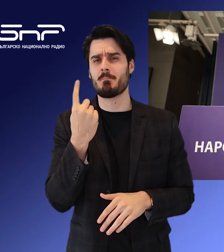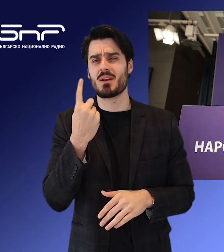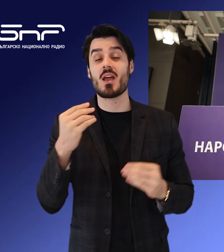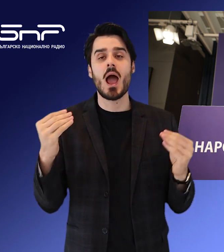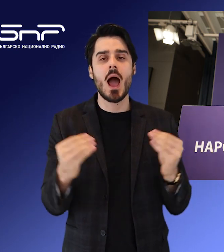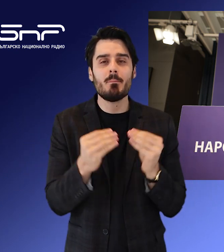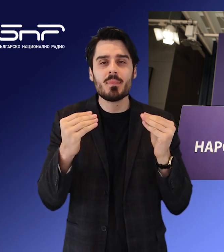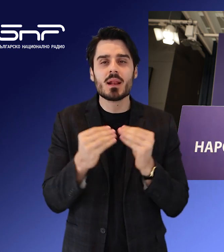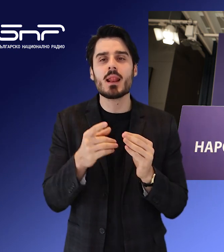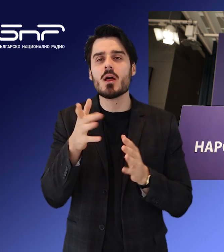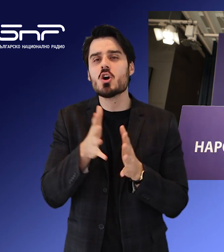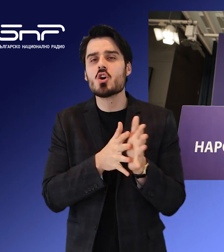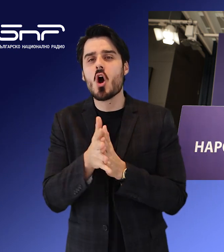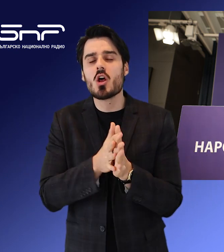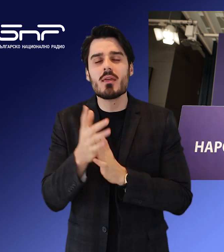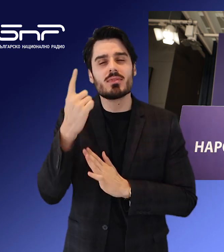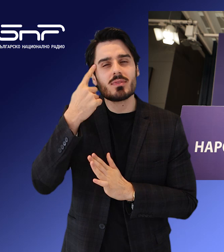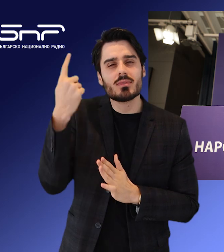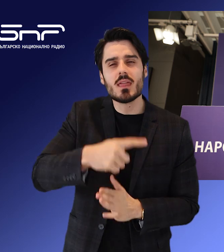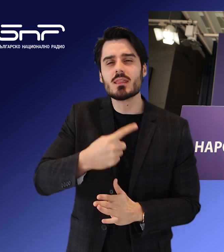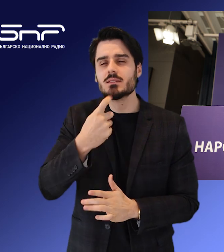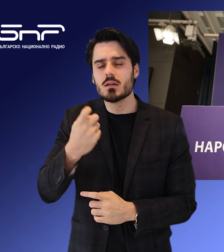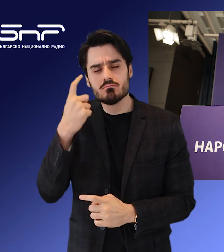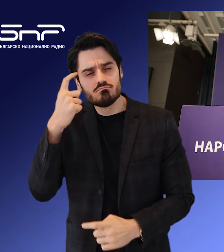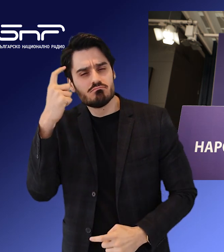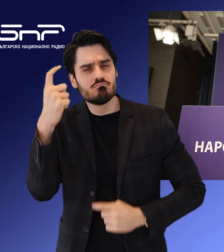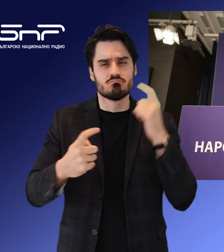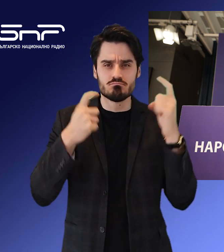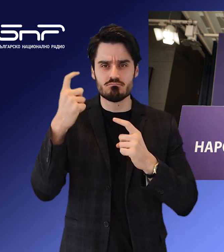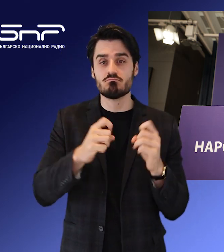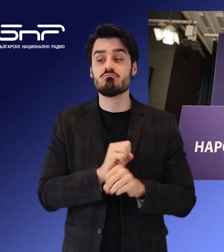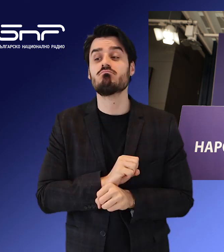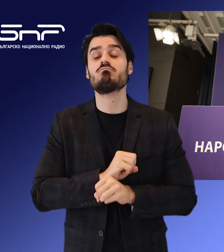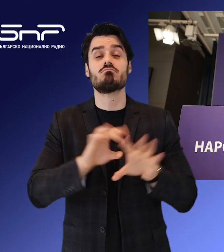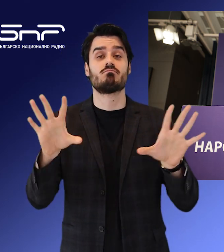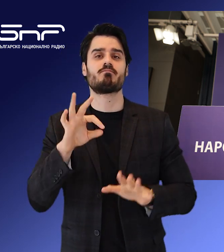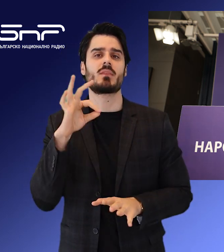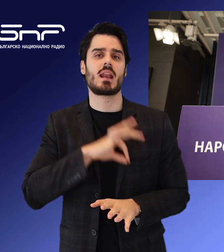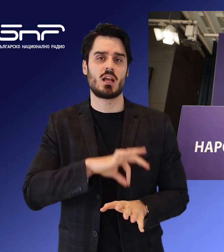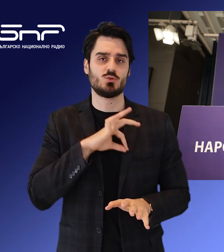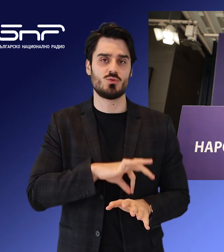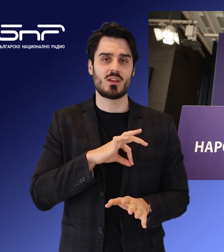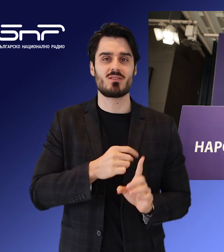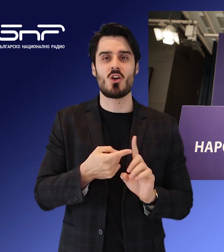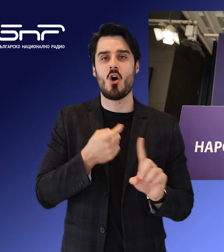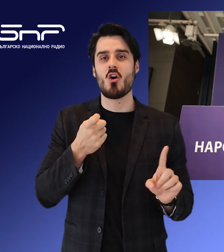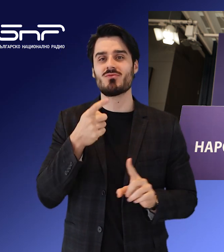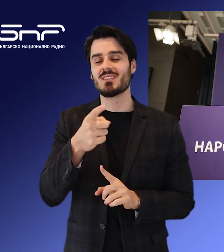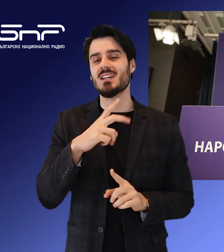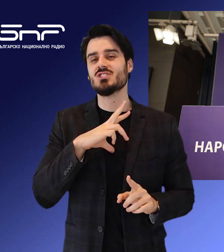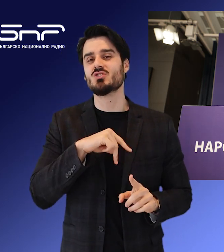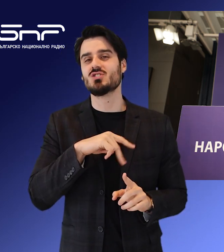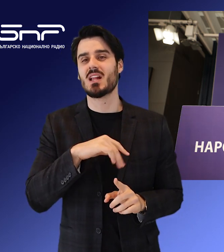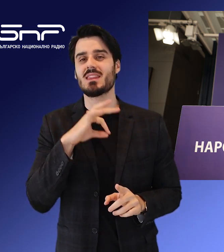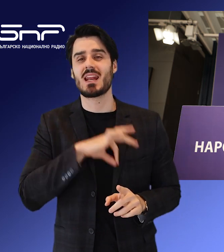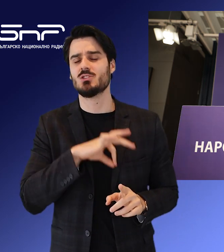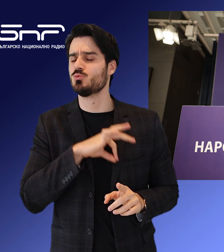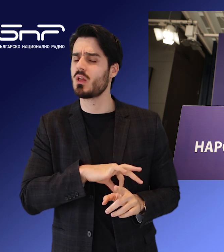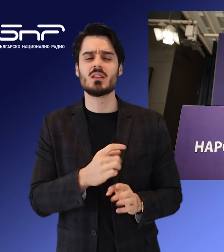денят за размисъл, който политическата агитация и оповестяването на резултати от социологически допитвания са забранени.